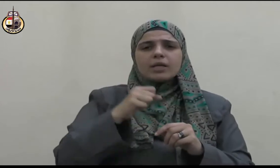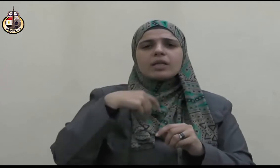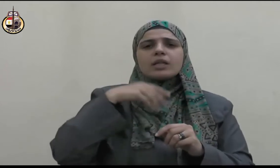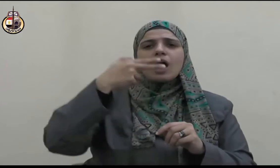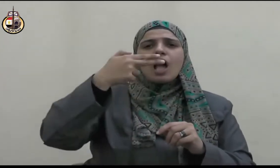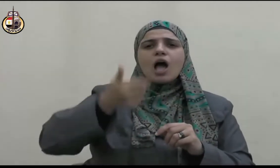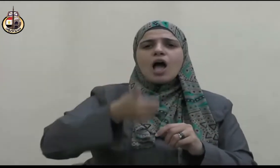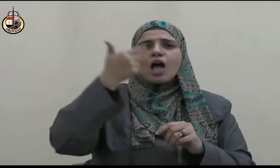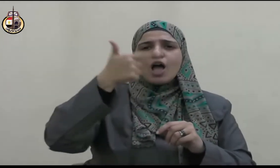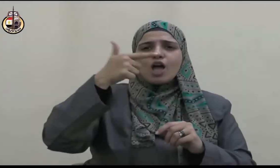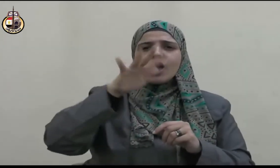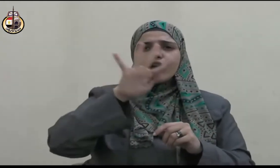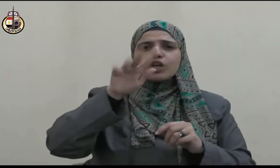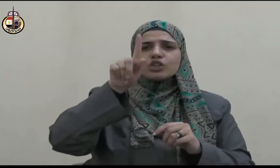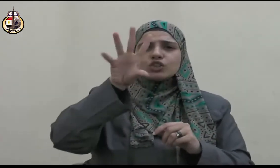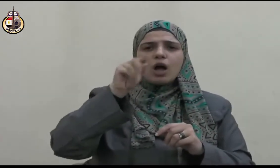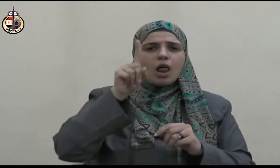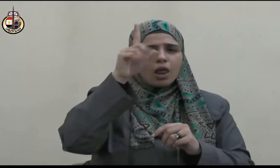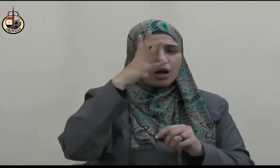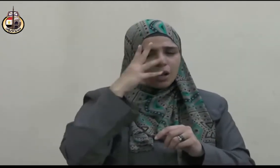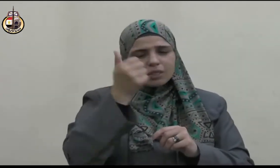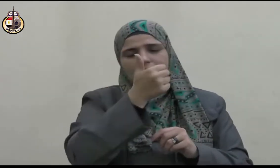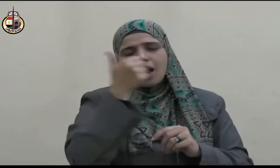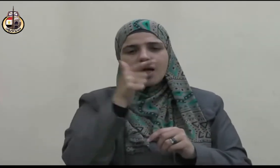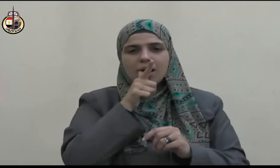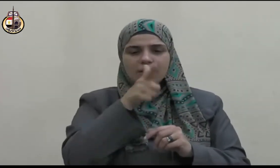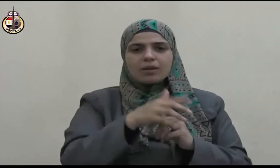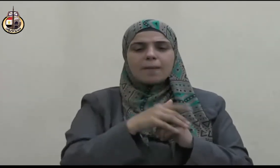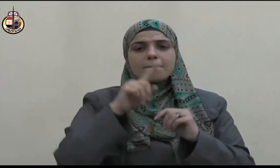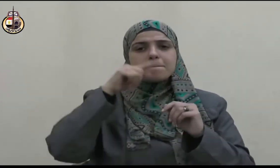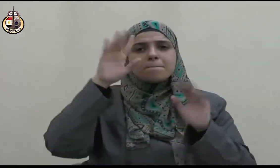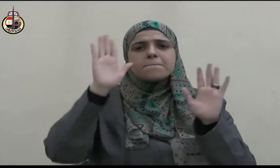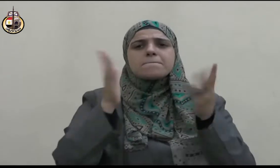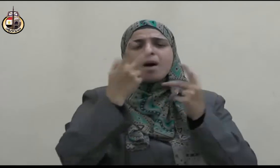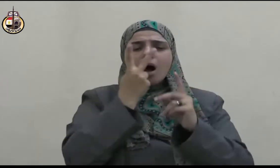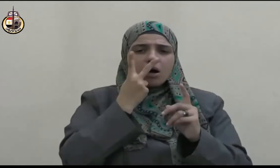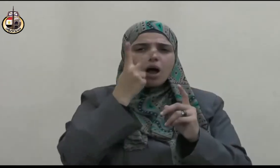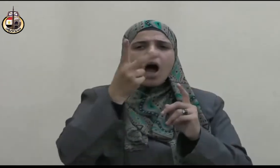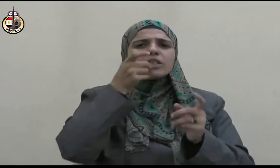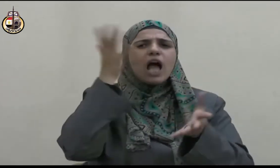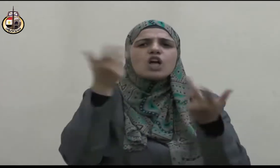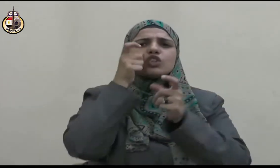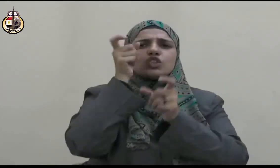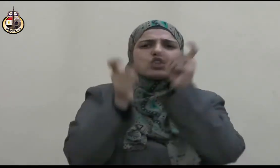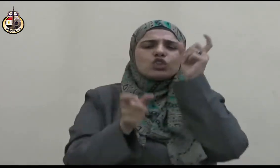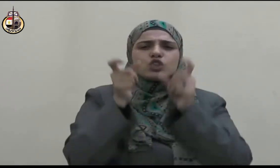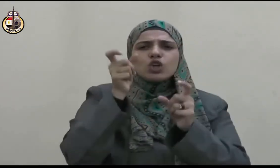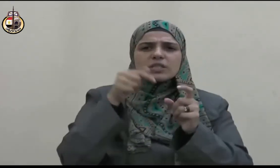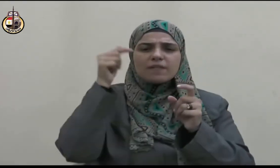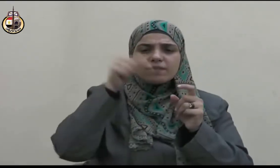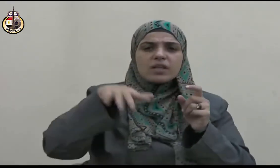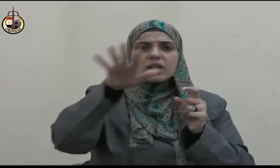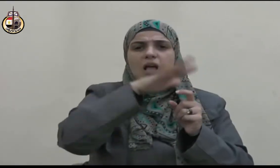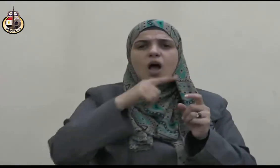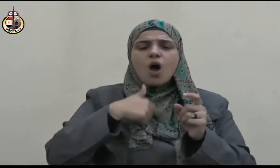لا يرحم وسجد النبي صلى الله عليه وسلم يوما فأطال السجود